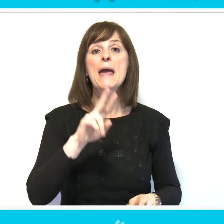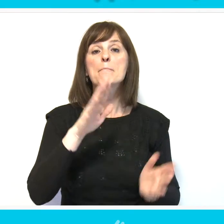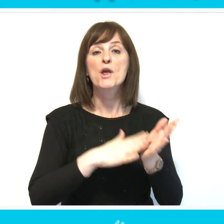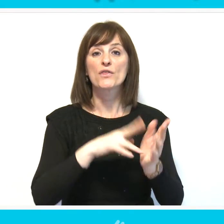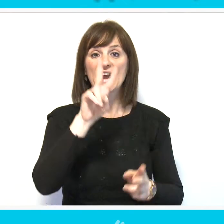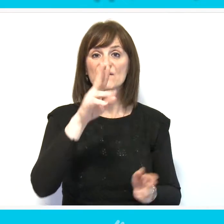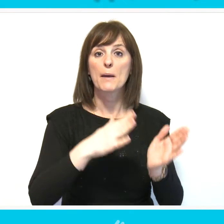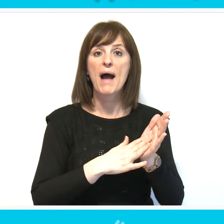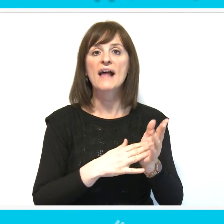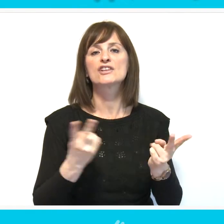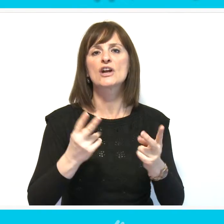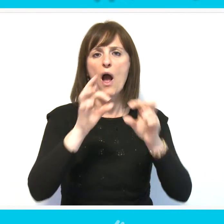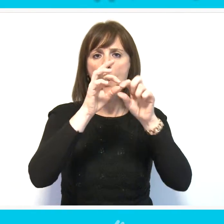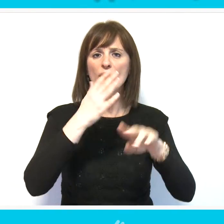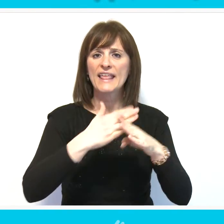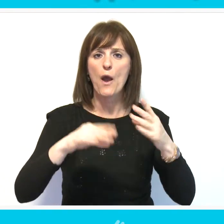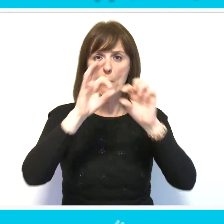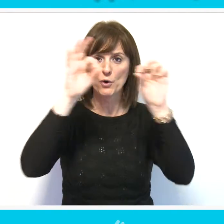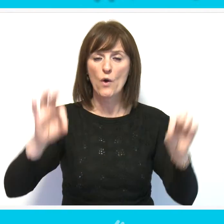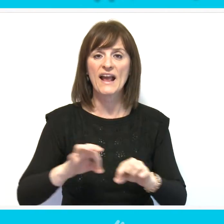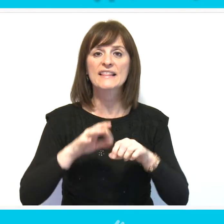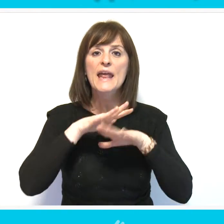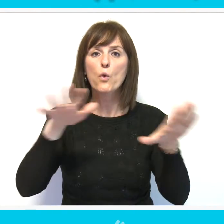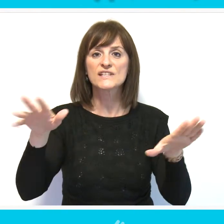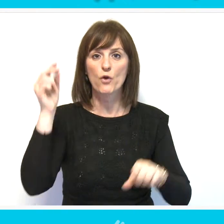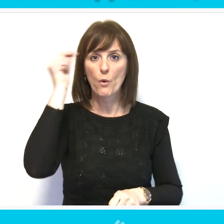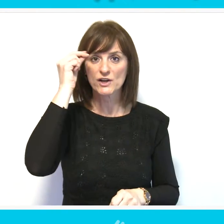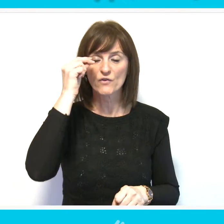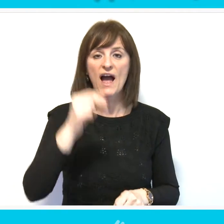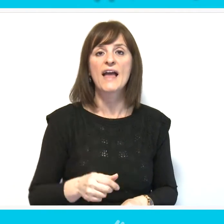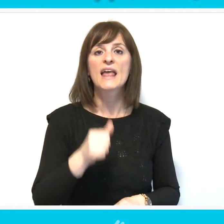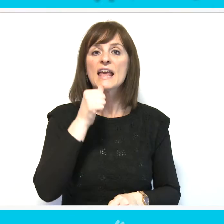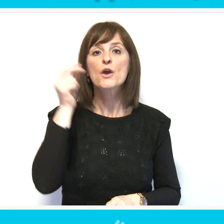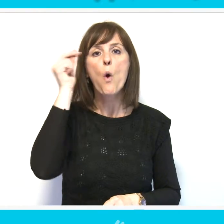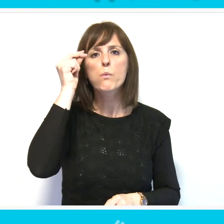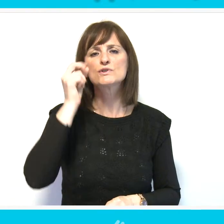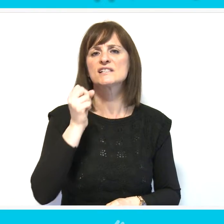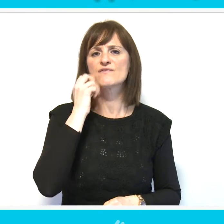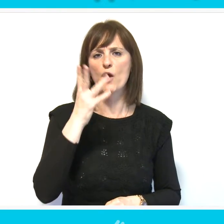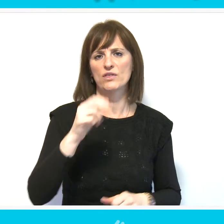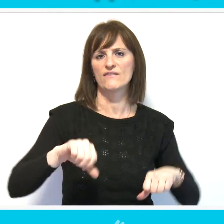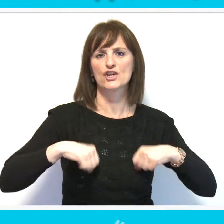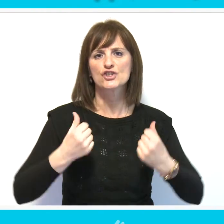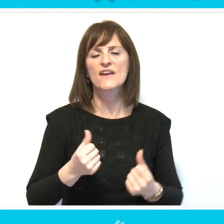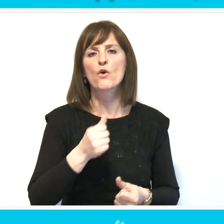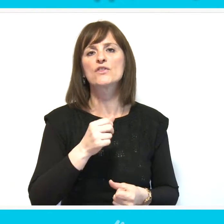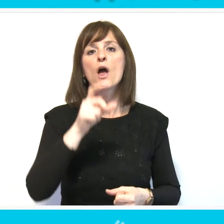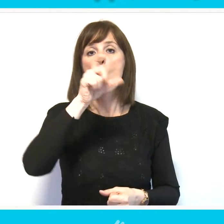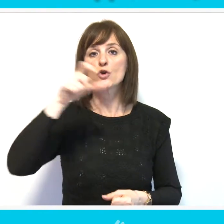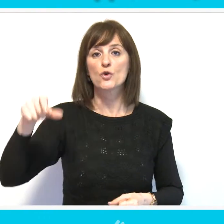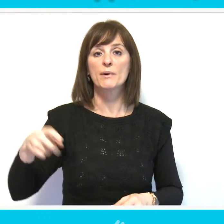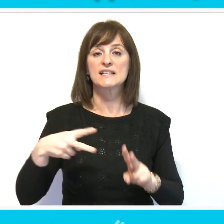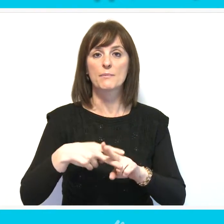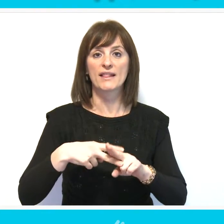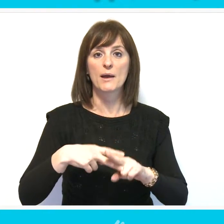Matić kao deo projekta podrška inkluzivnom obrazovanju i obuci za svakodnevni život osoba